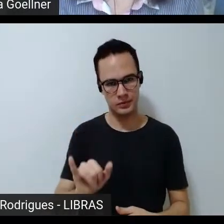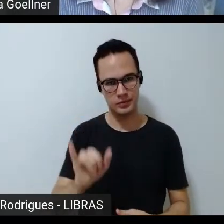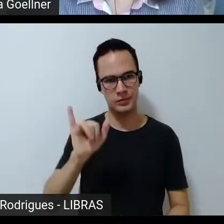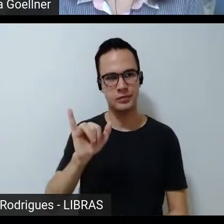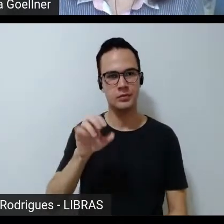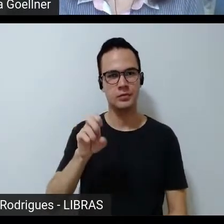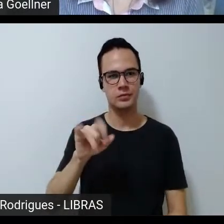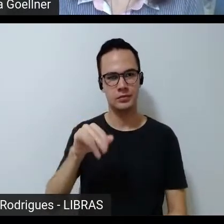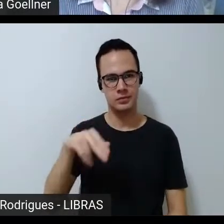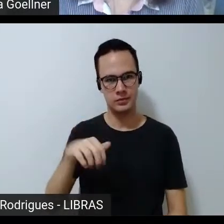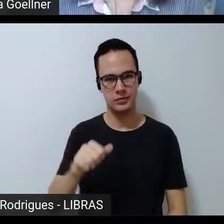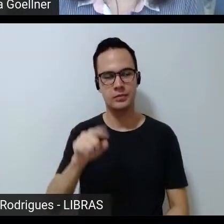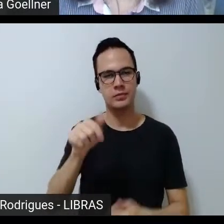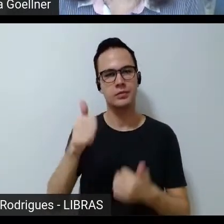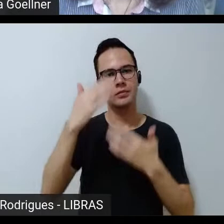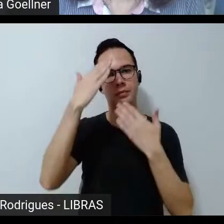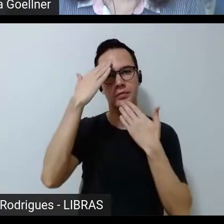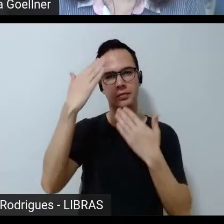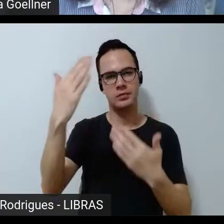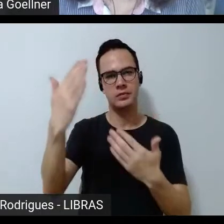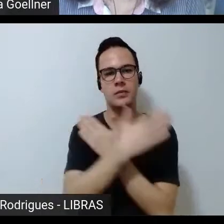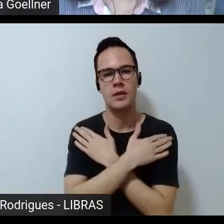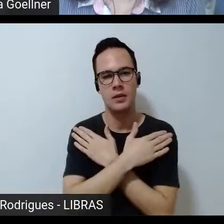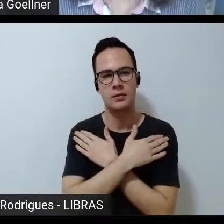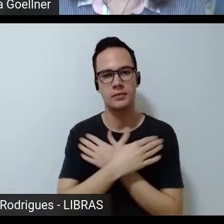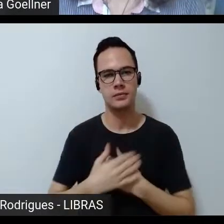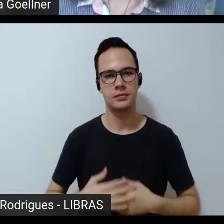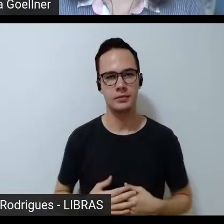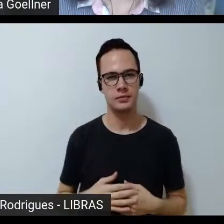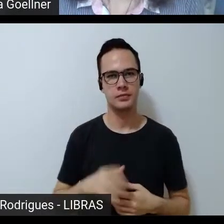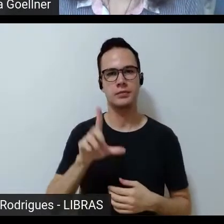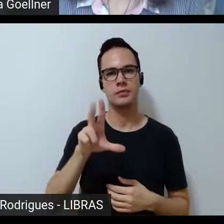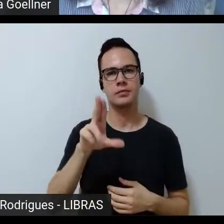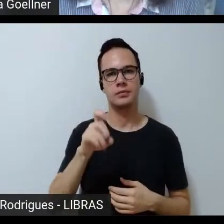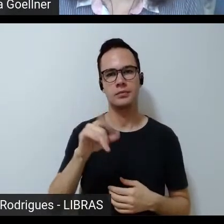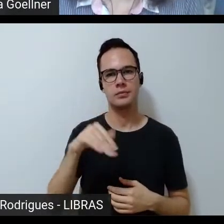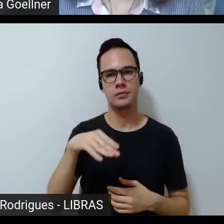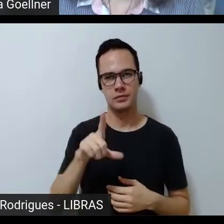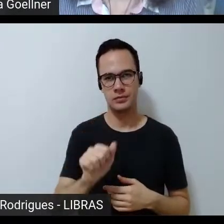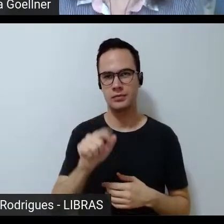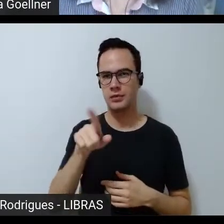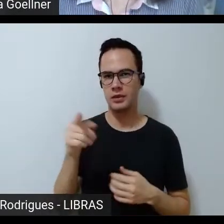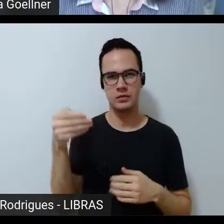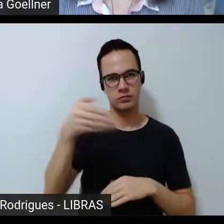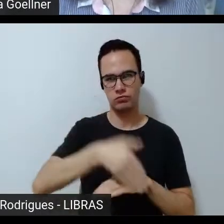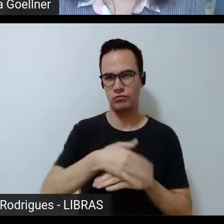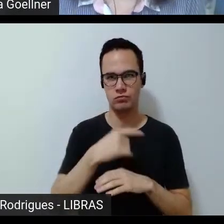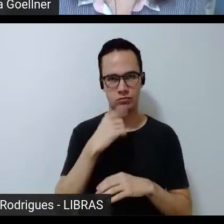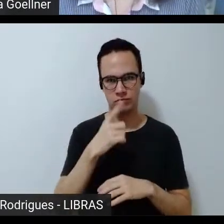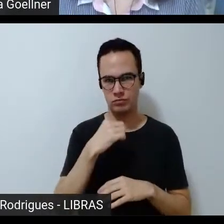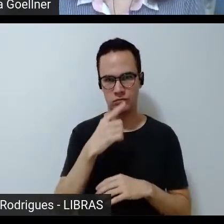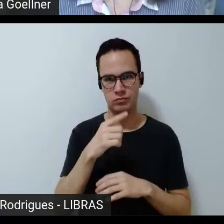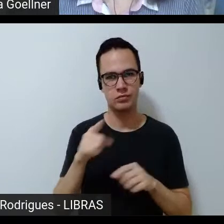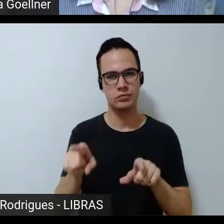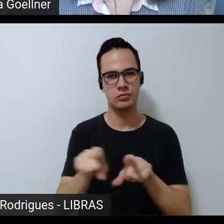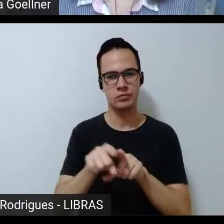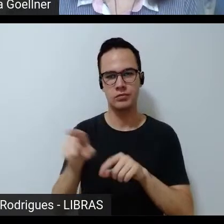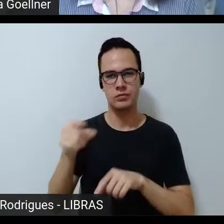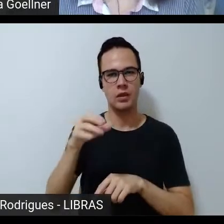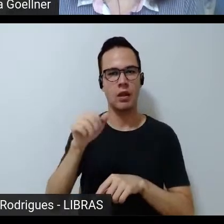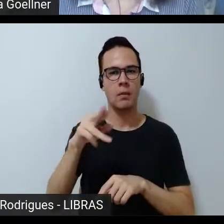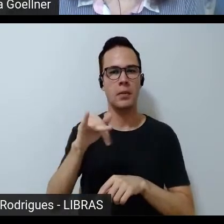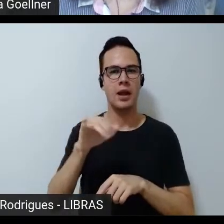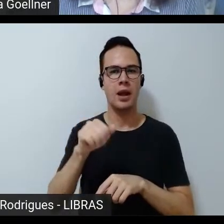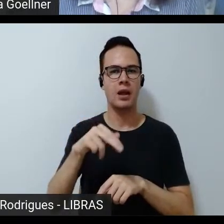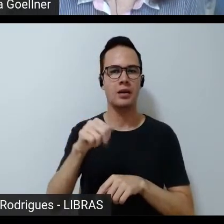mandar um abraço imenso para Ludmilla que não pôde estar com a gente também para Mariane que não pôde estar com a gente